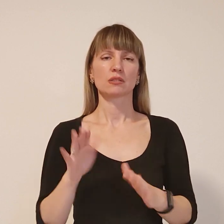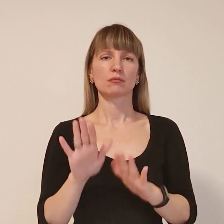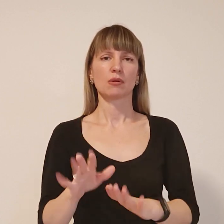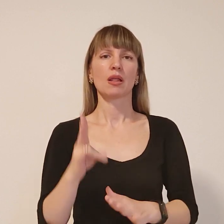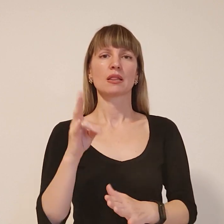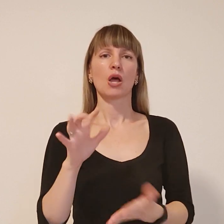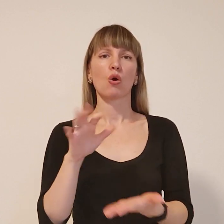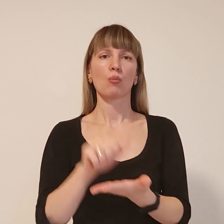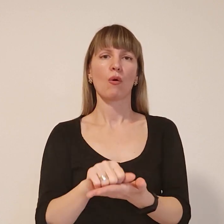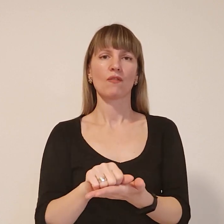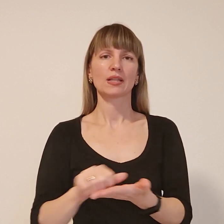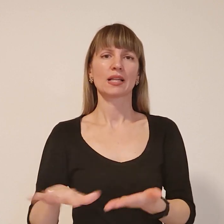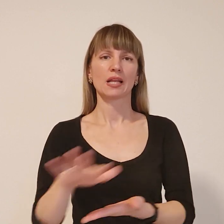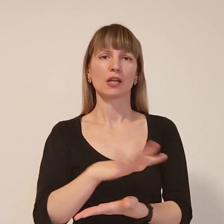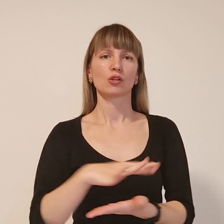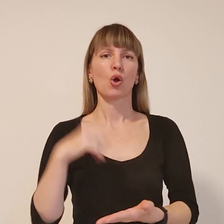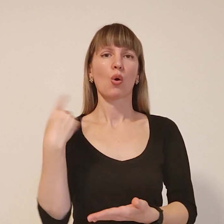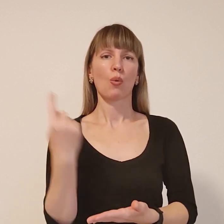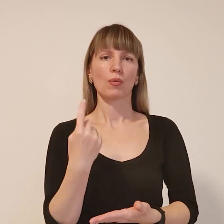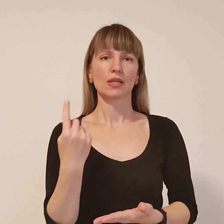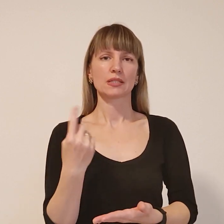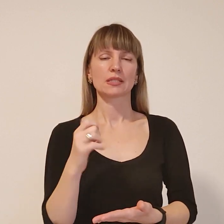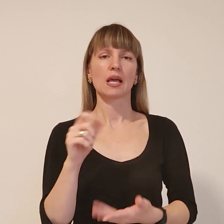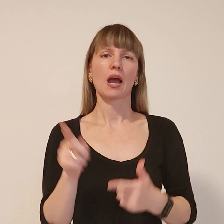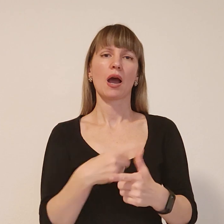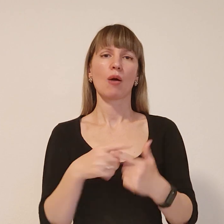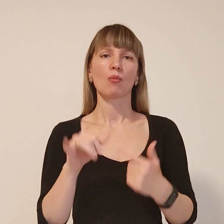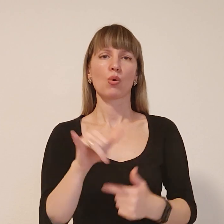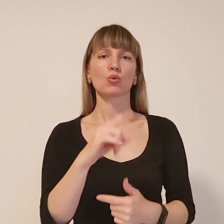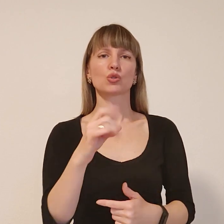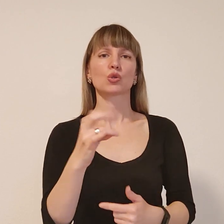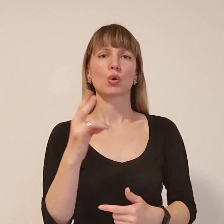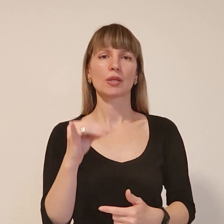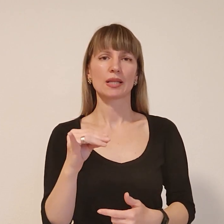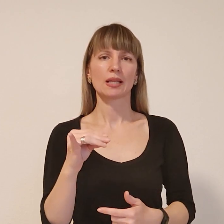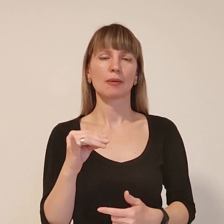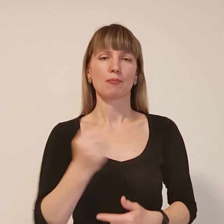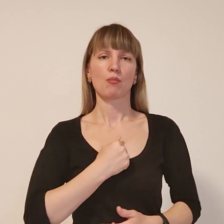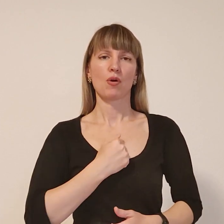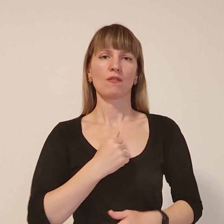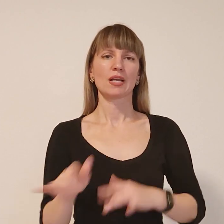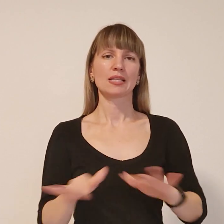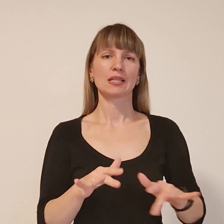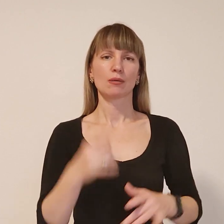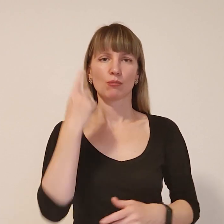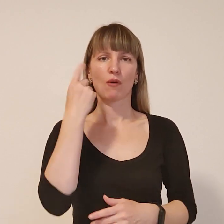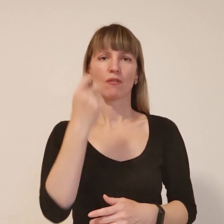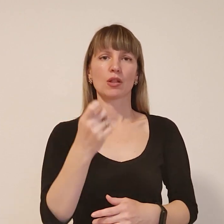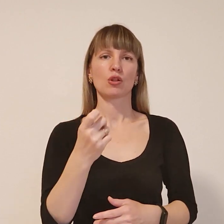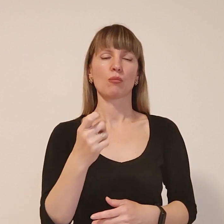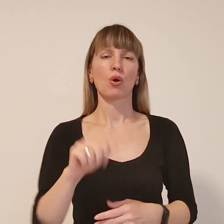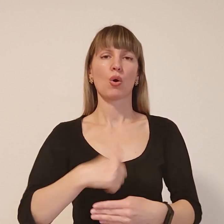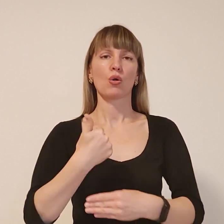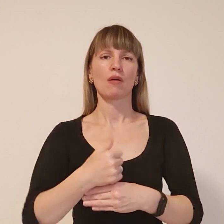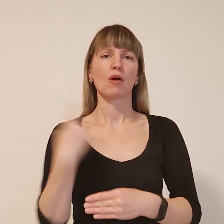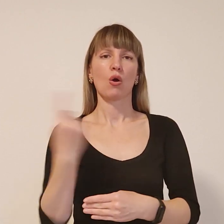окупованих територіях області або у зоні безпосередньо бойових дій, повідомила голова облради